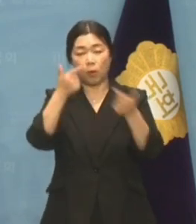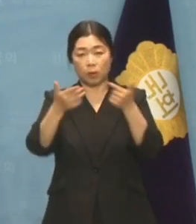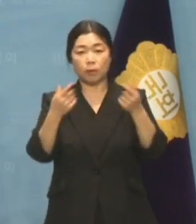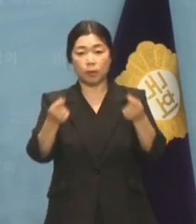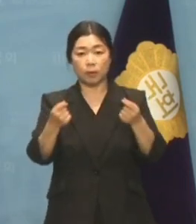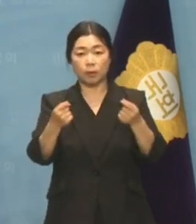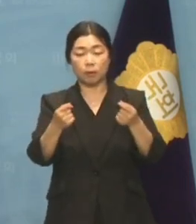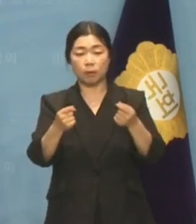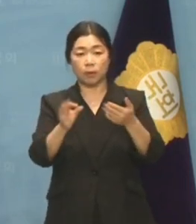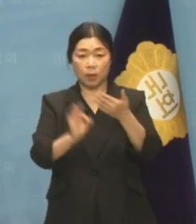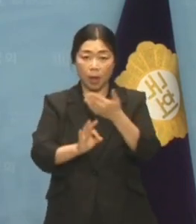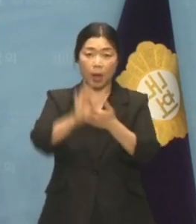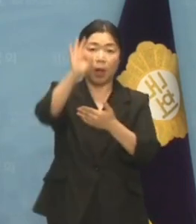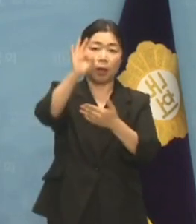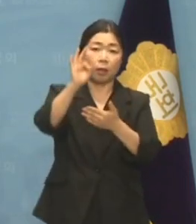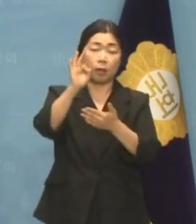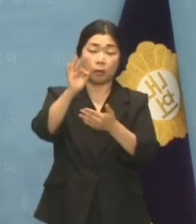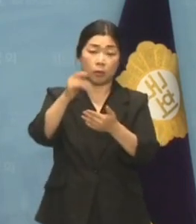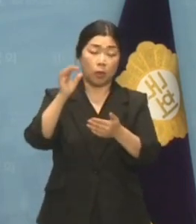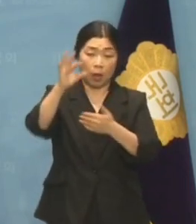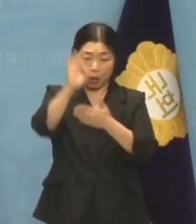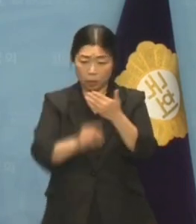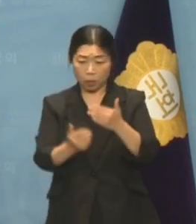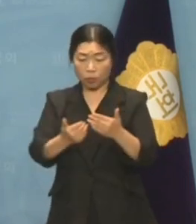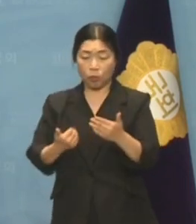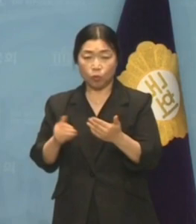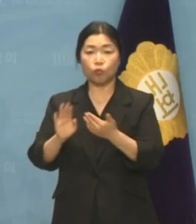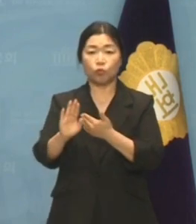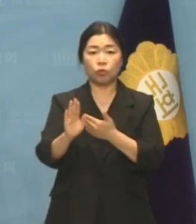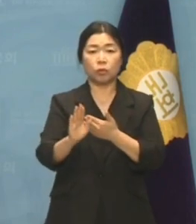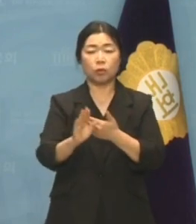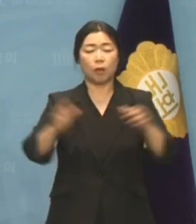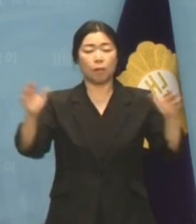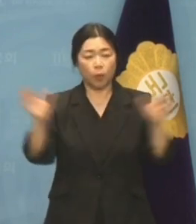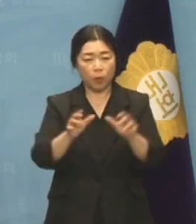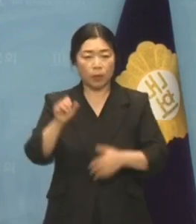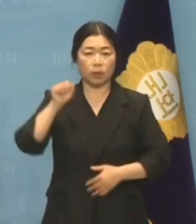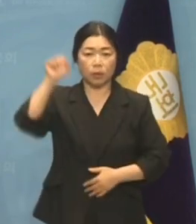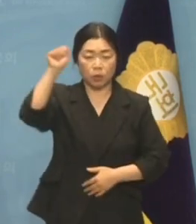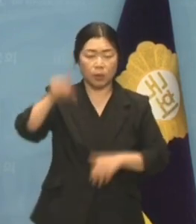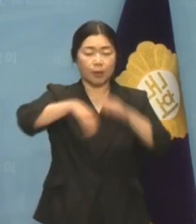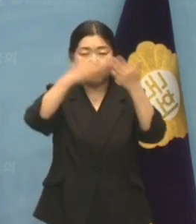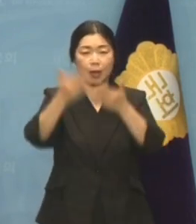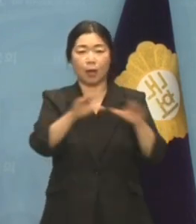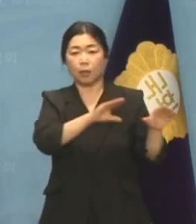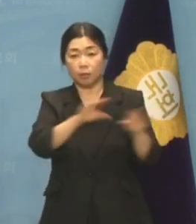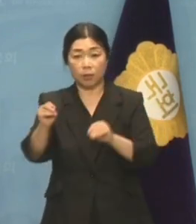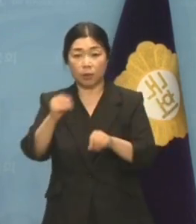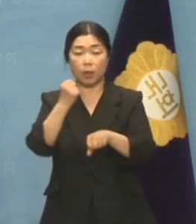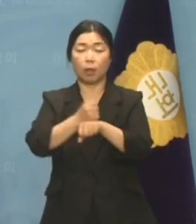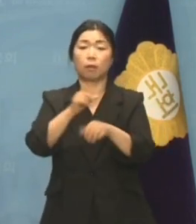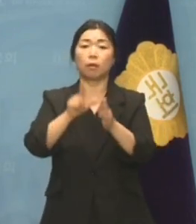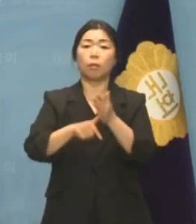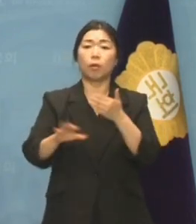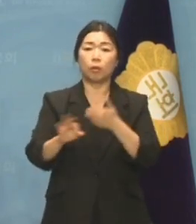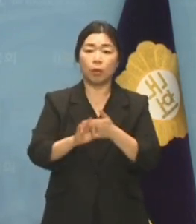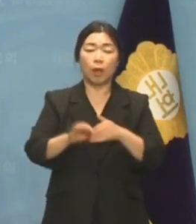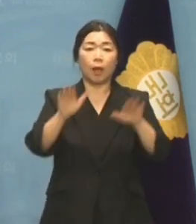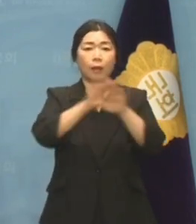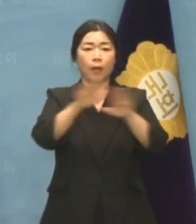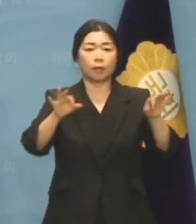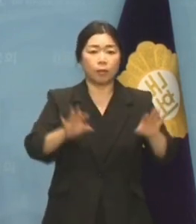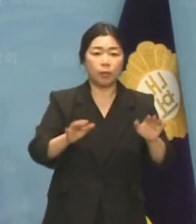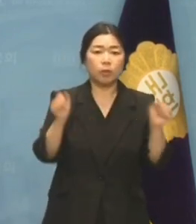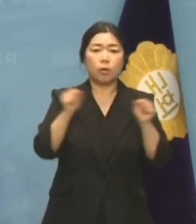해가 뜨기 전이나 해가 진 후에 오게 집회 그리고 시위를 전면 금지할 경우에는 낮시간이